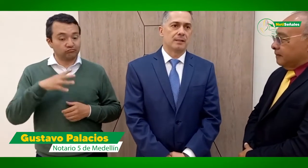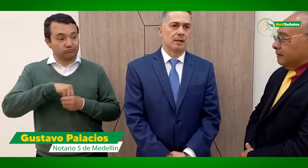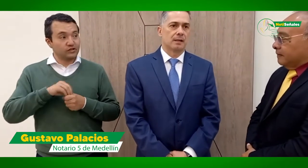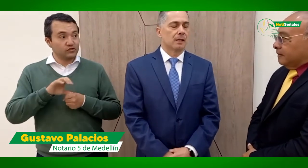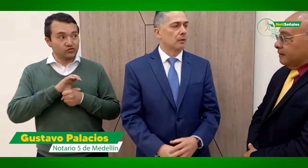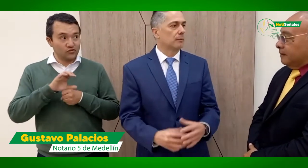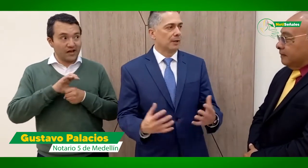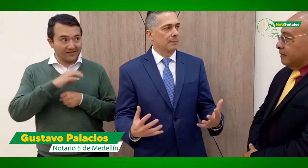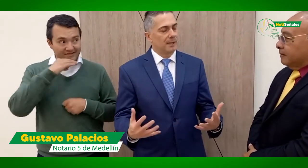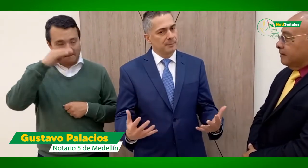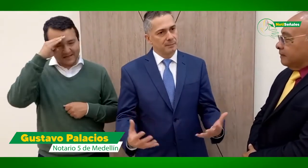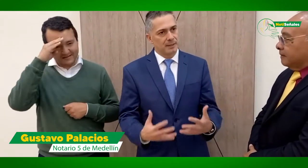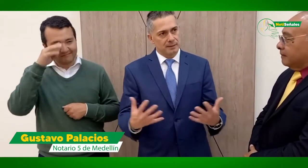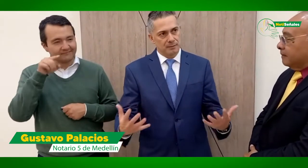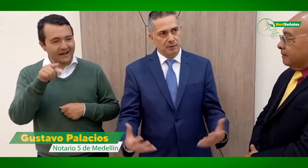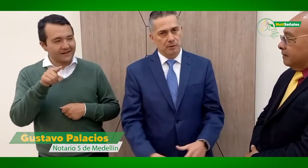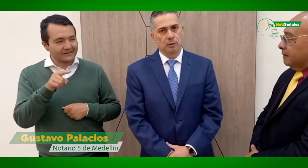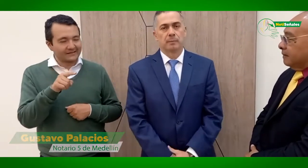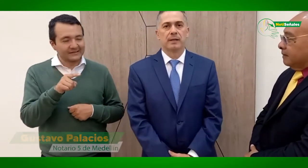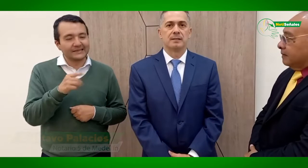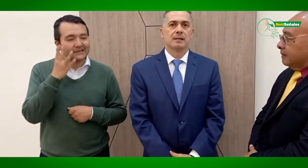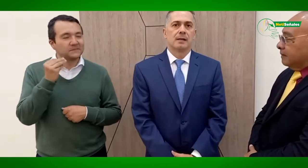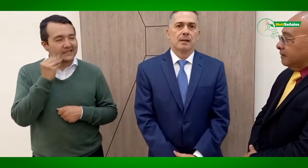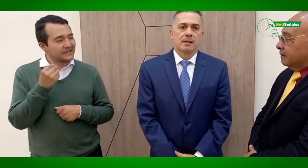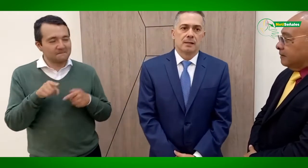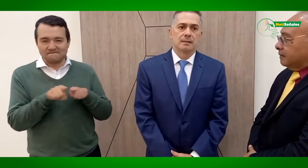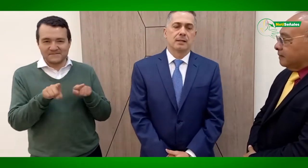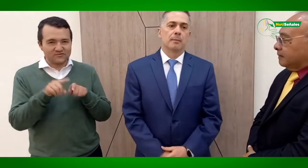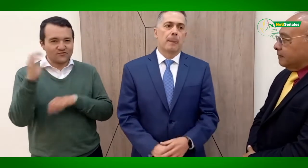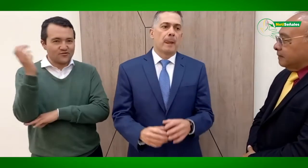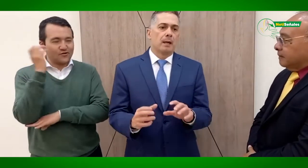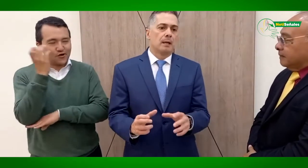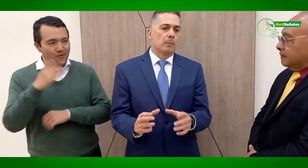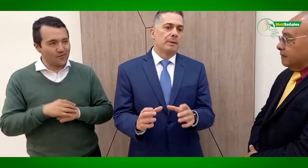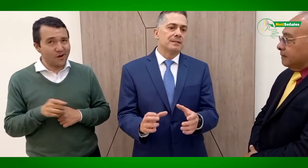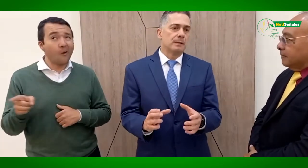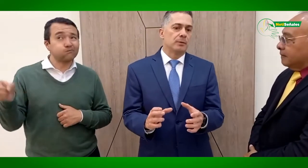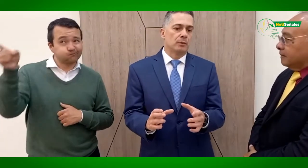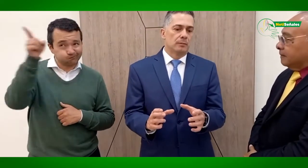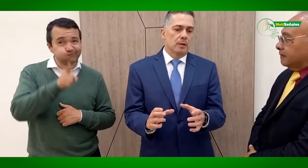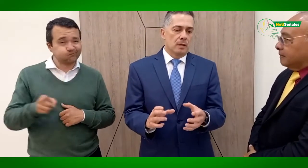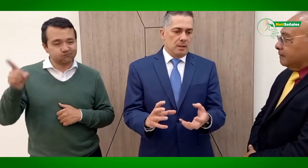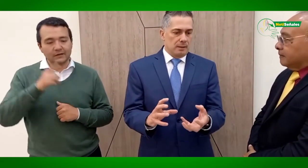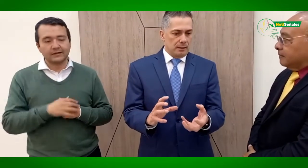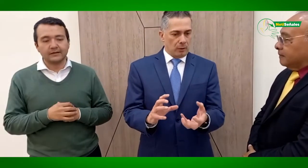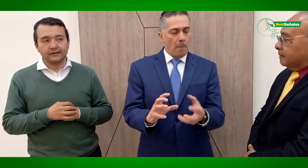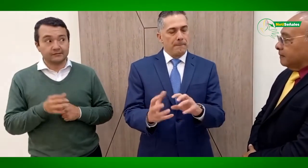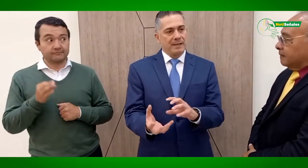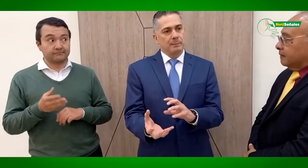que creo que fue la misma que se vivió en todo el país. Y es que, en el principio, romper el